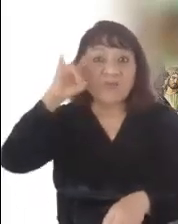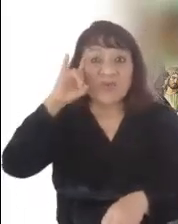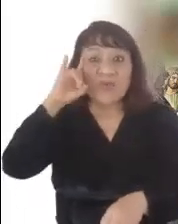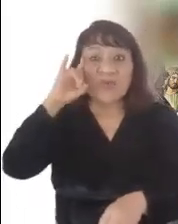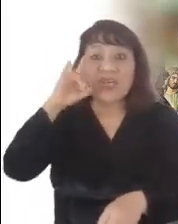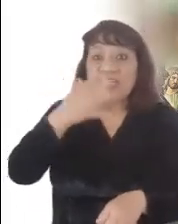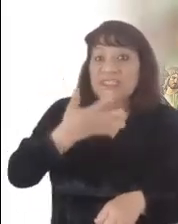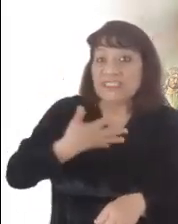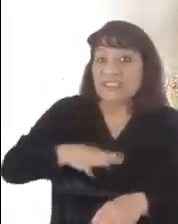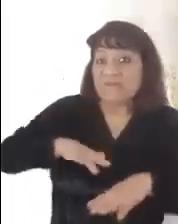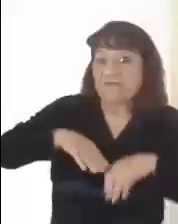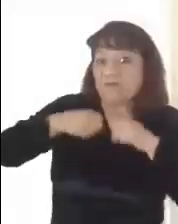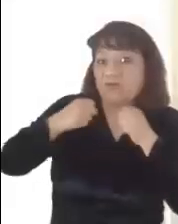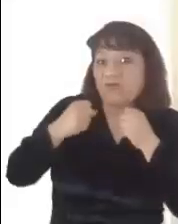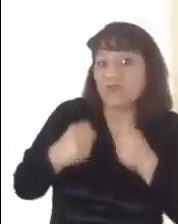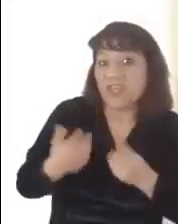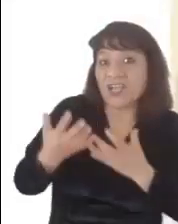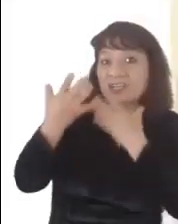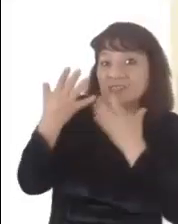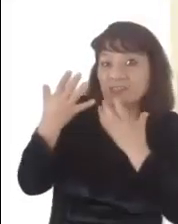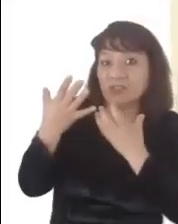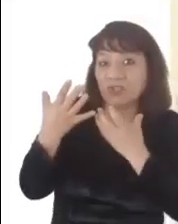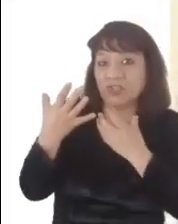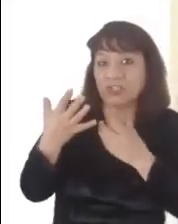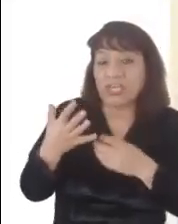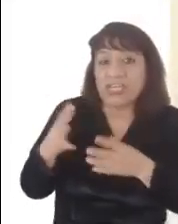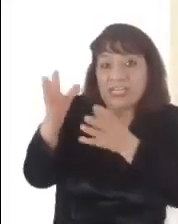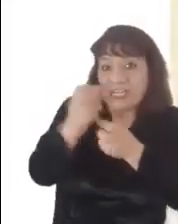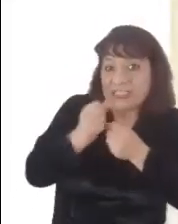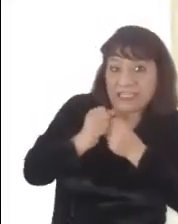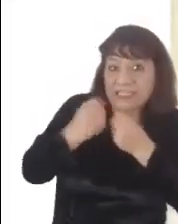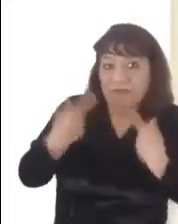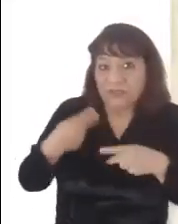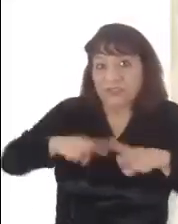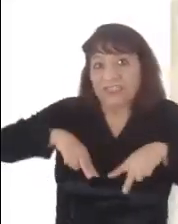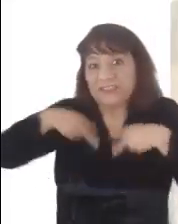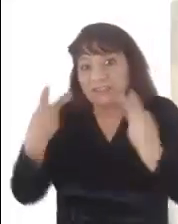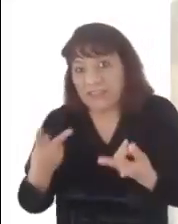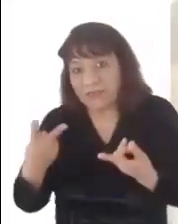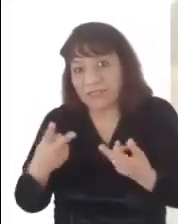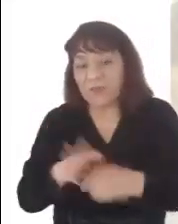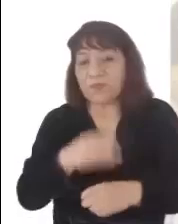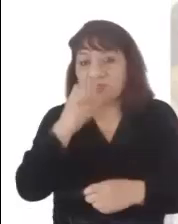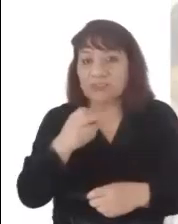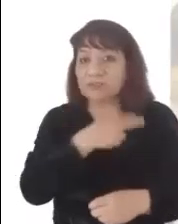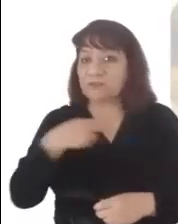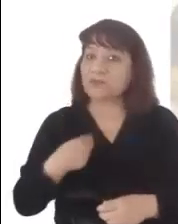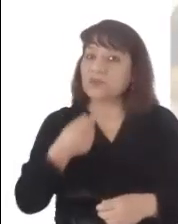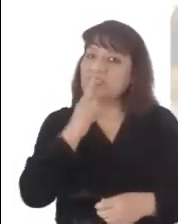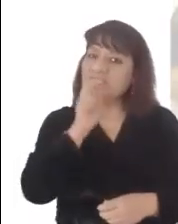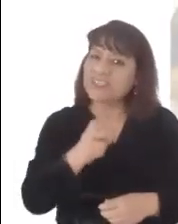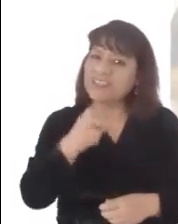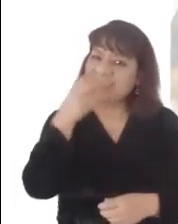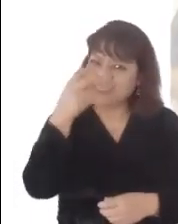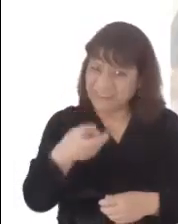sometiendo a los más pequeños y débiles. Y es necesario denunciar con fuerza y sin temores